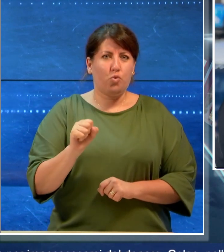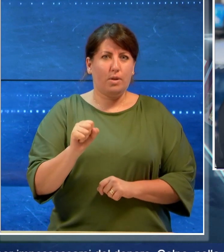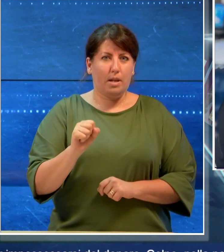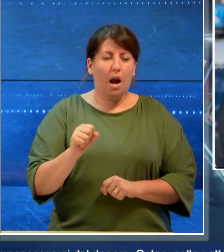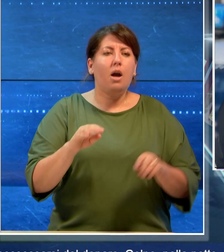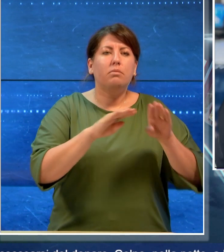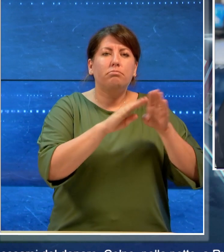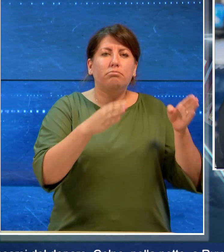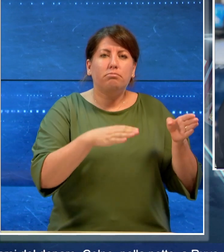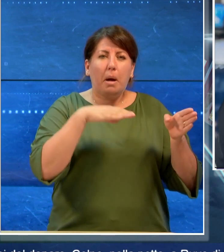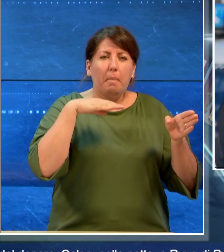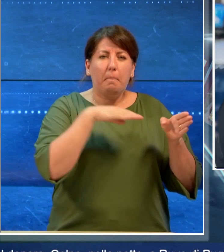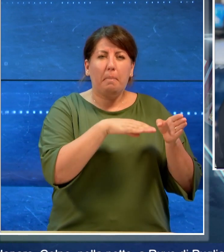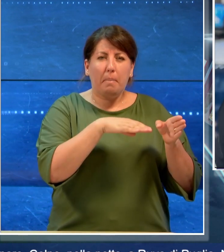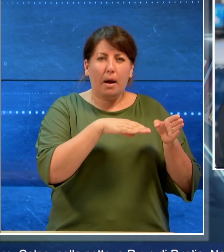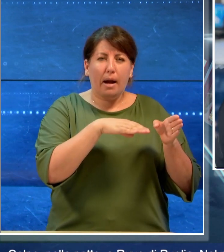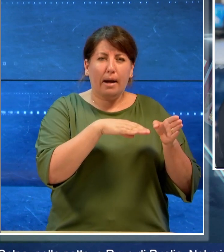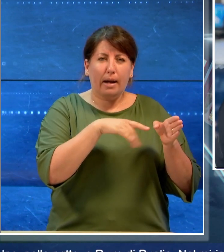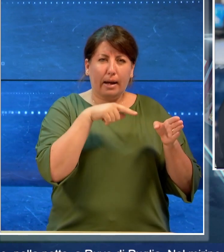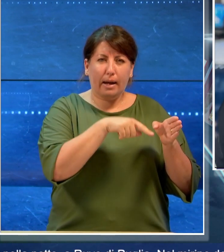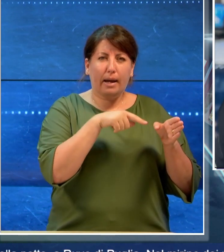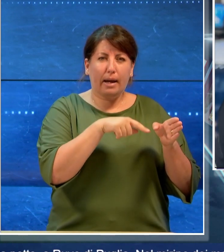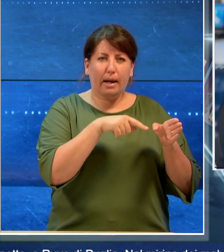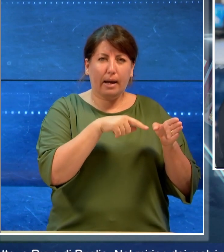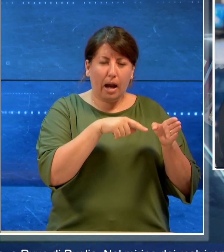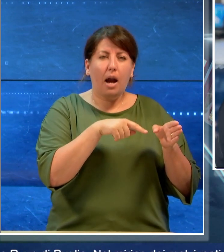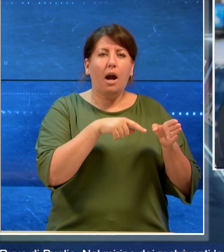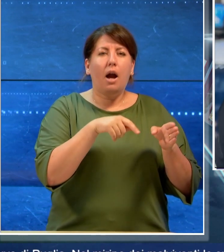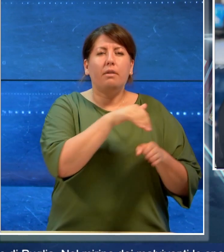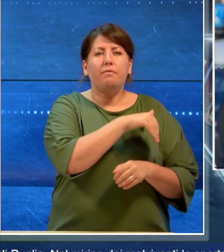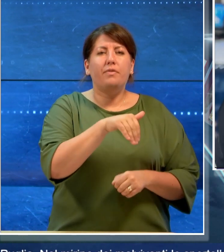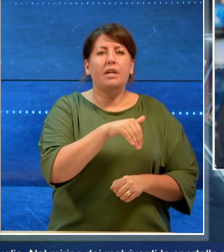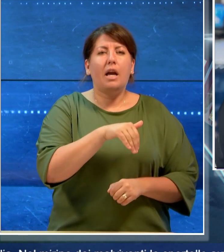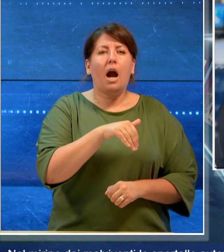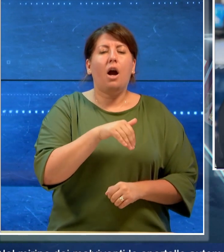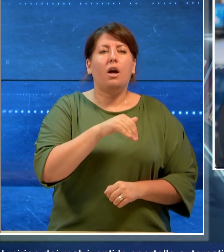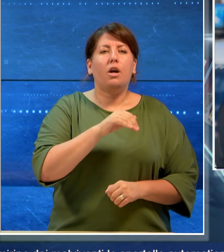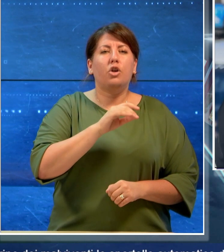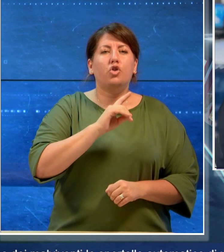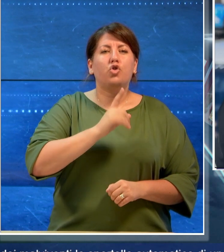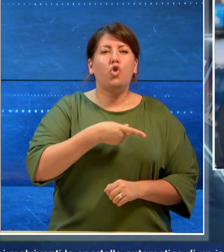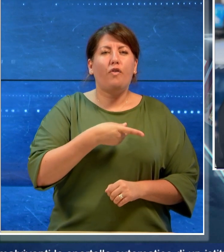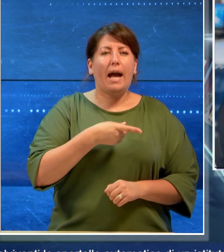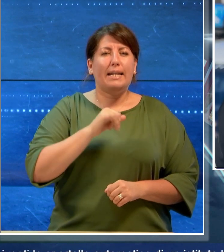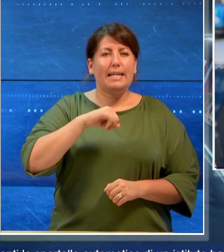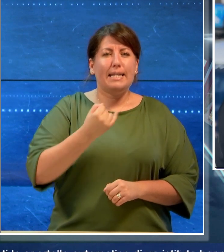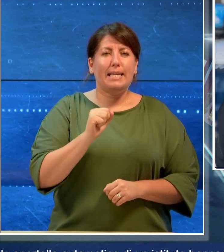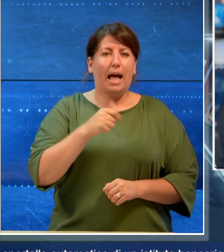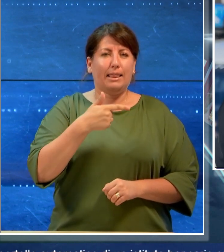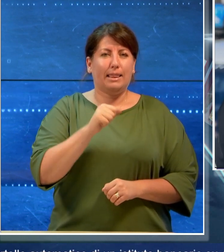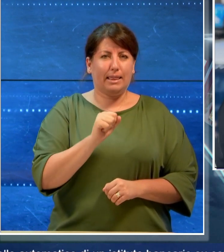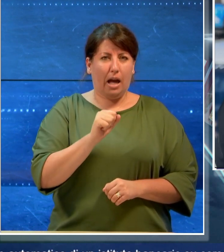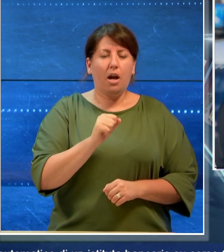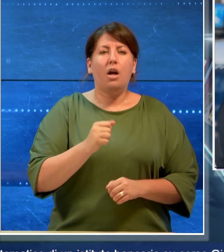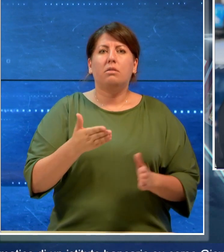lo sportello automatico di un istituto bancario su corso Giovanni Iatta. Sul posto